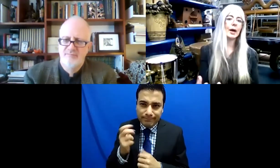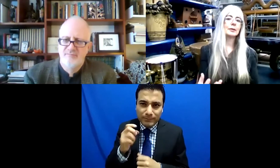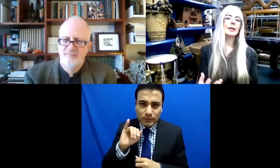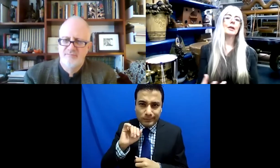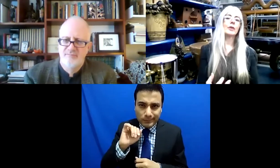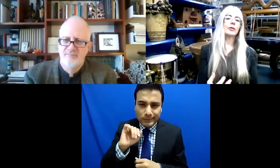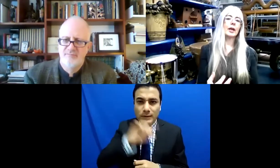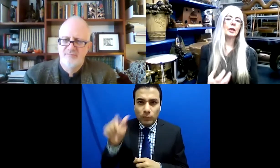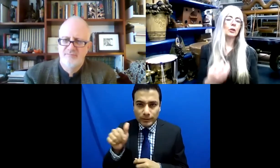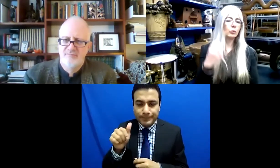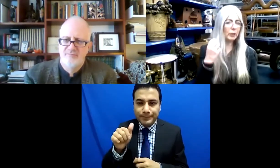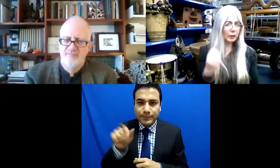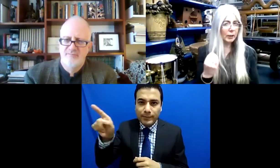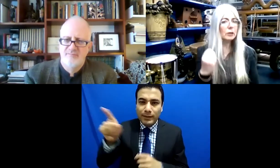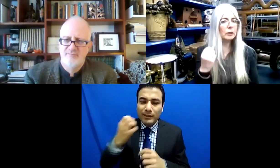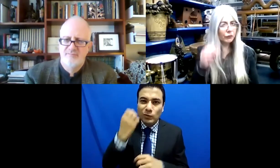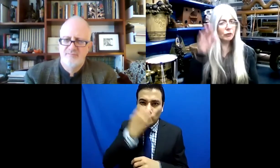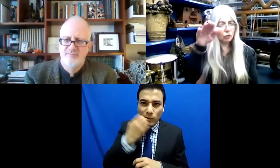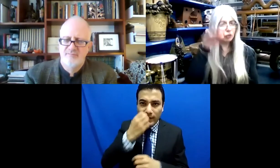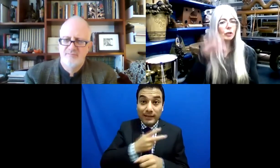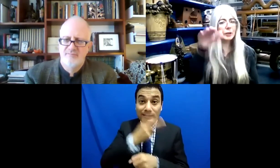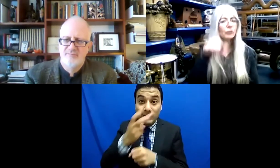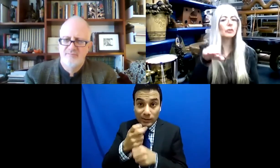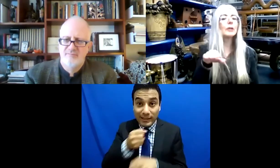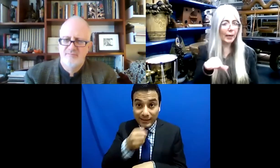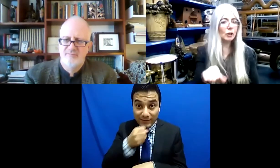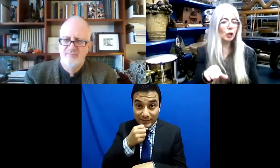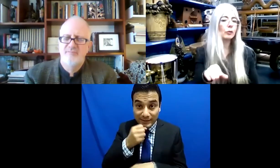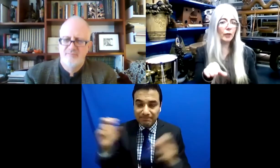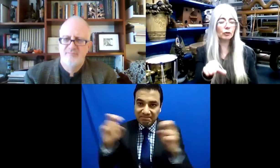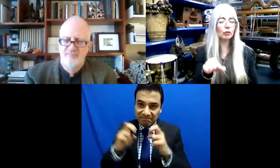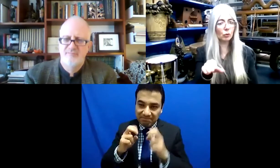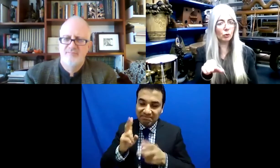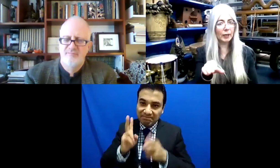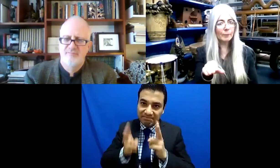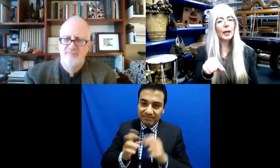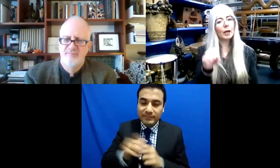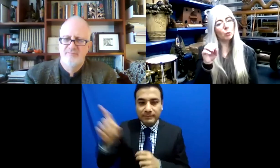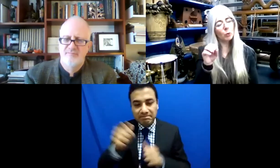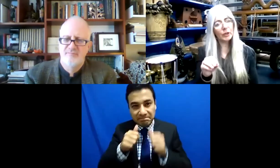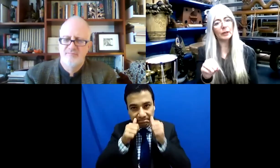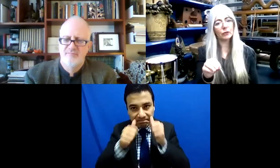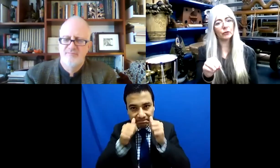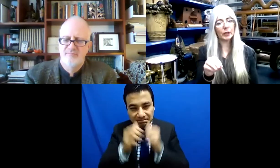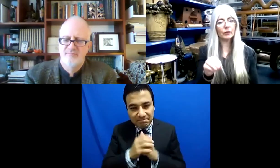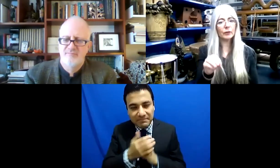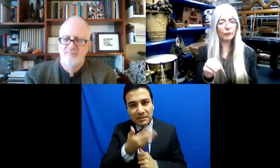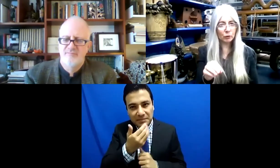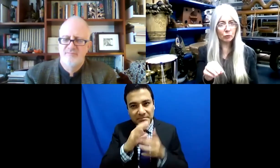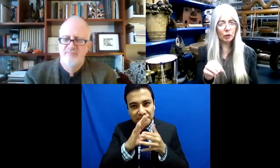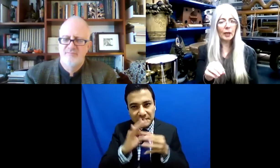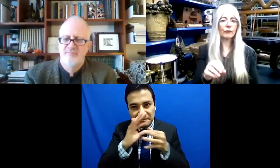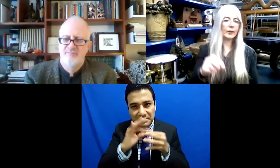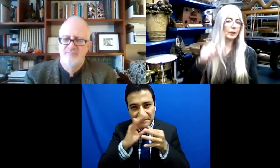audición y en función de eso me escucharon, escucharon la siguiente capa de